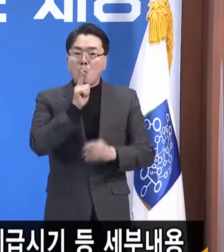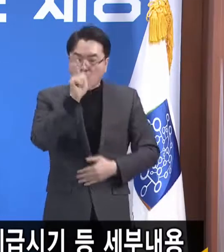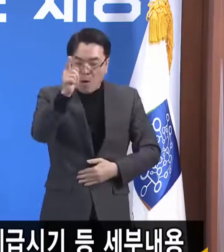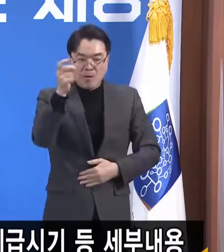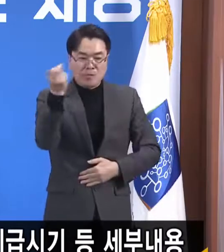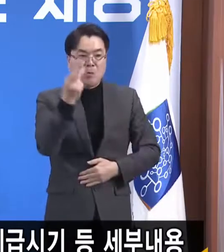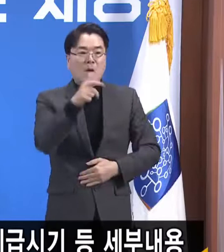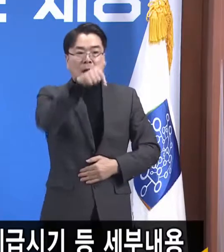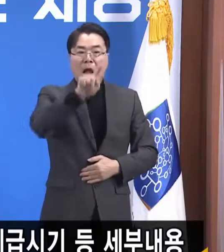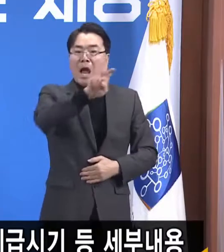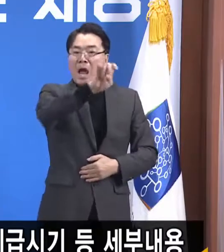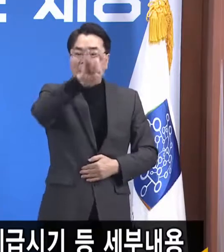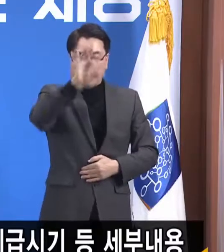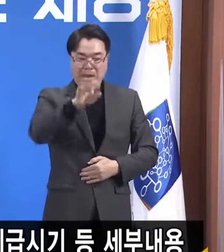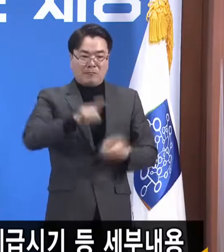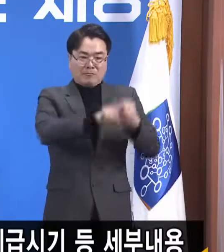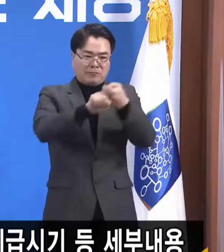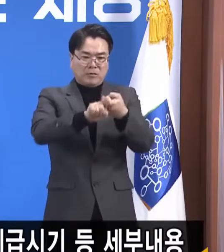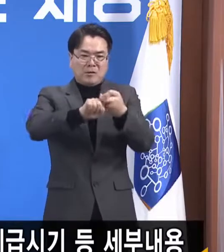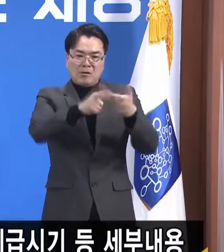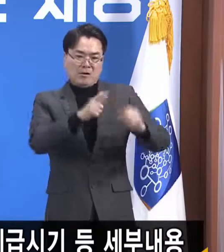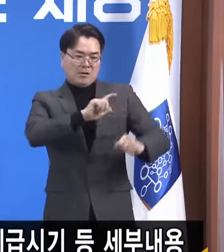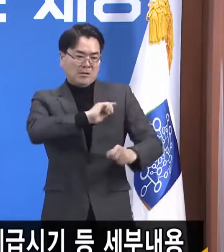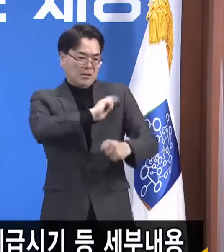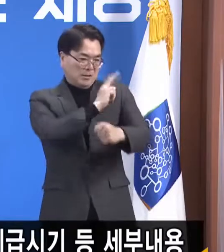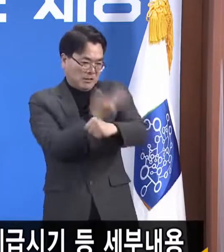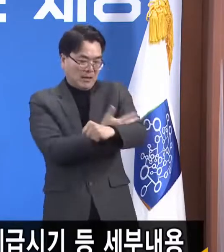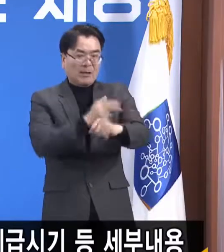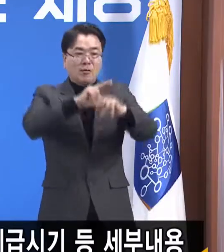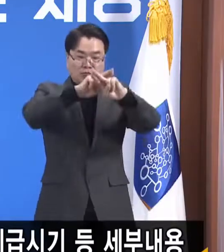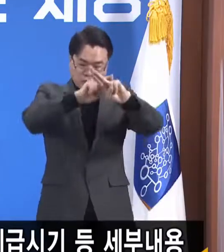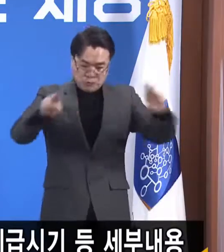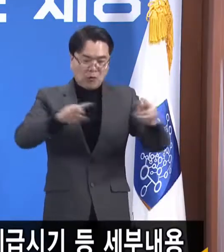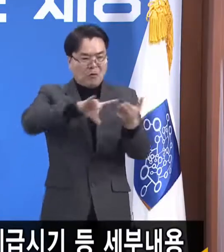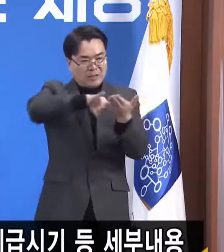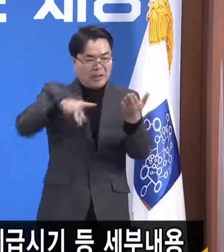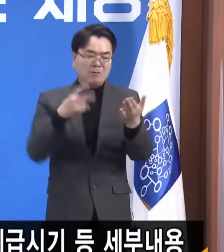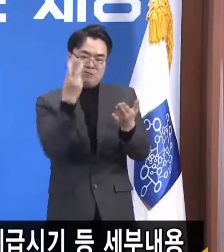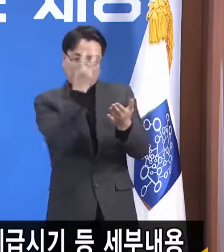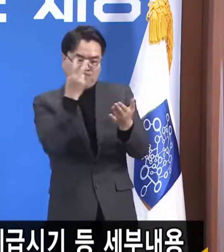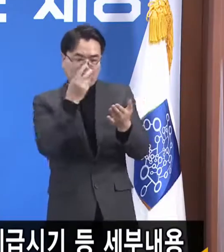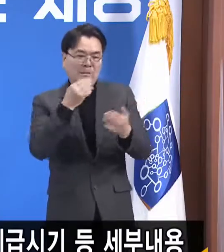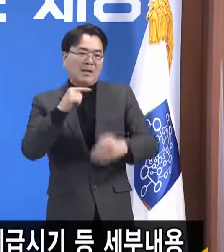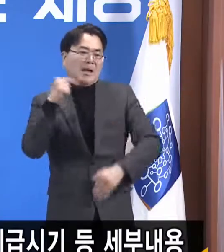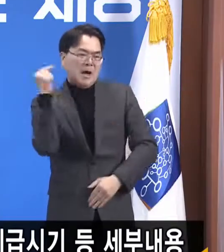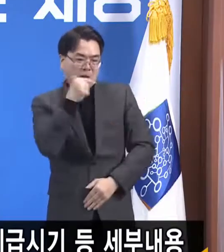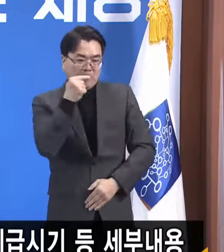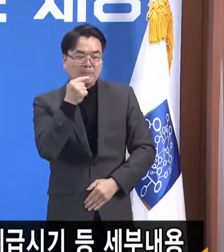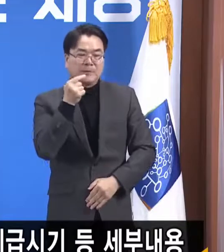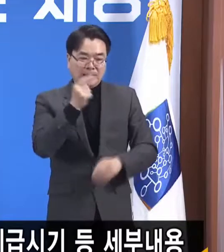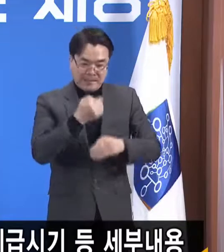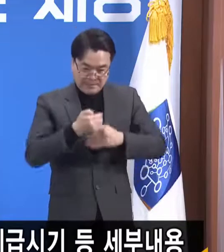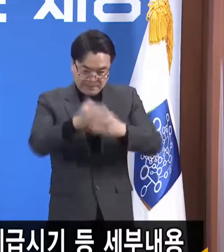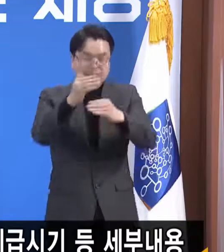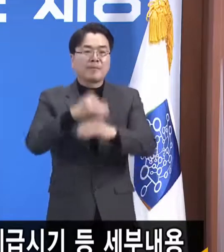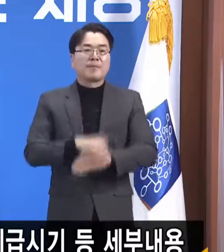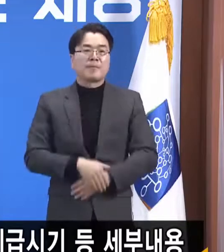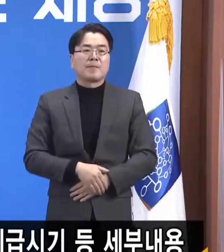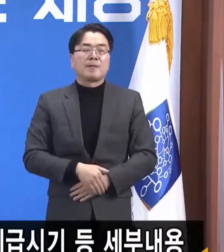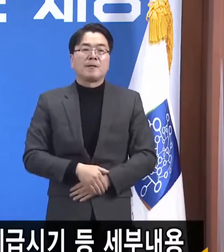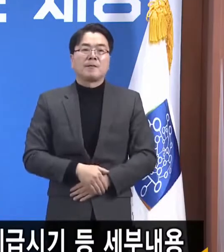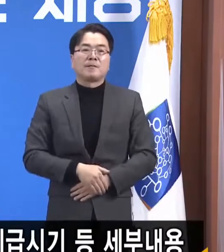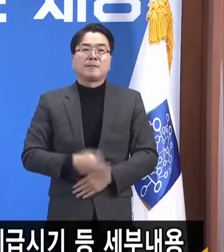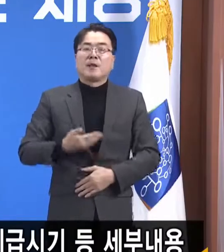가맹 취소하고 세무조사 의뢰 등 모든 조치를 엄정하게 하도록 하겠습니다. 우리 도민